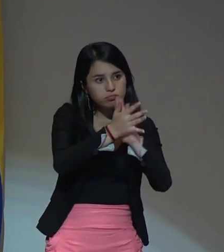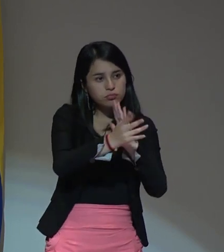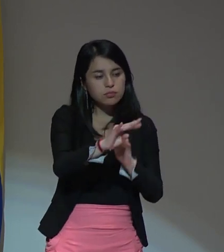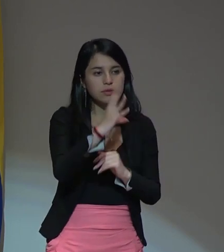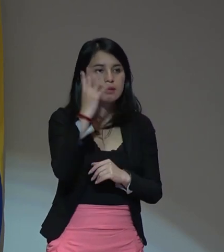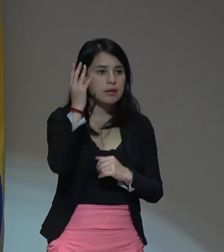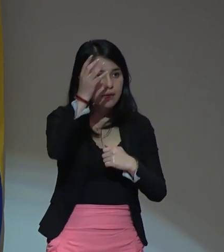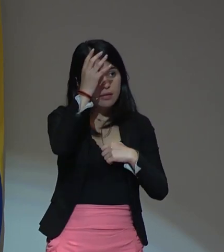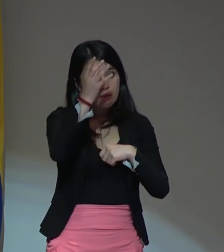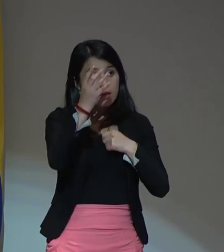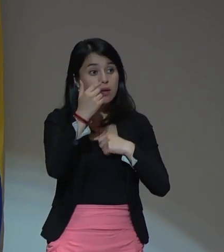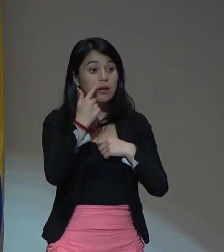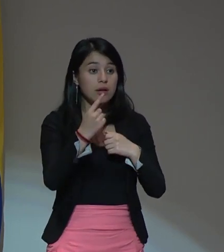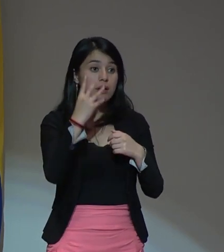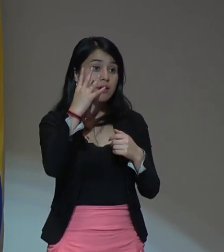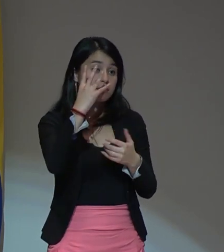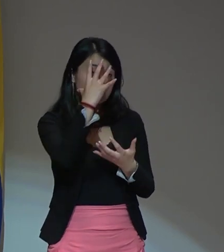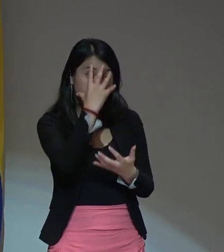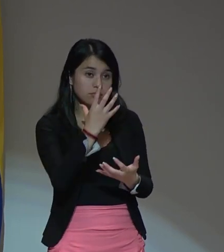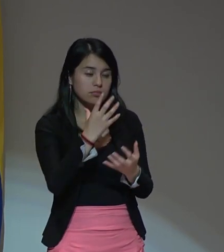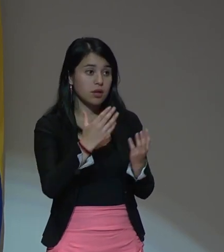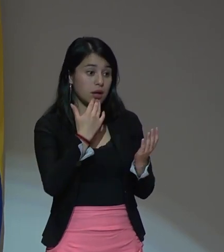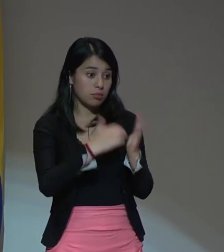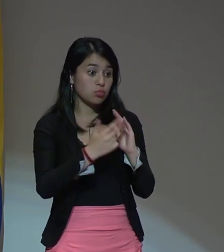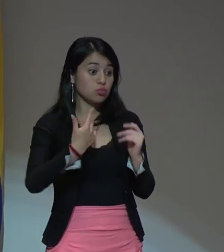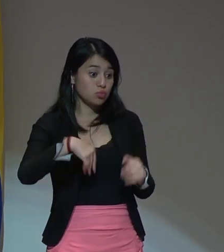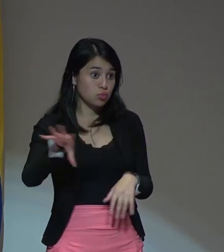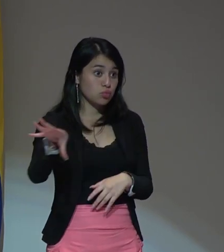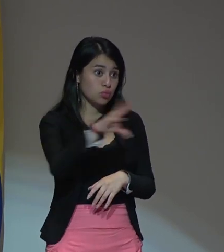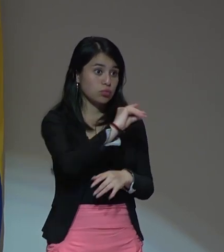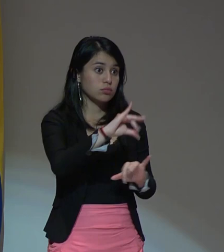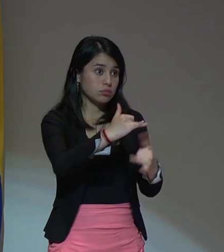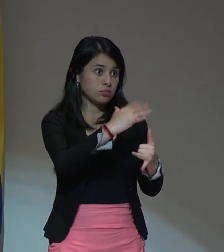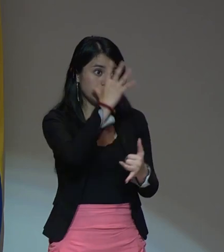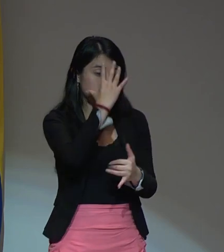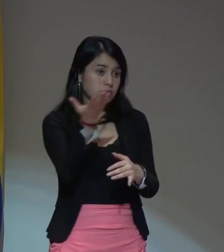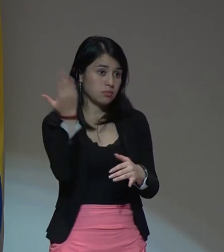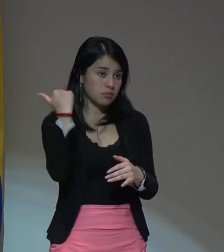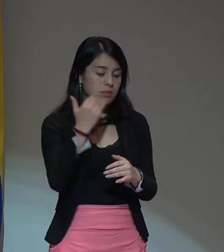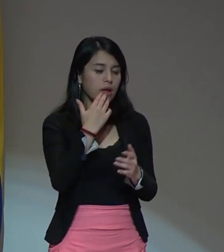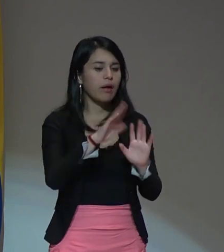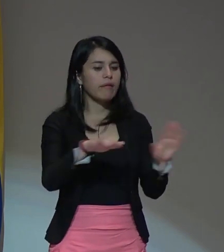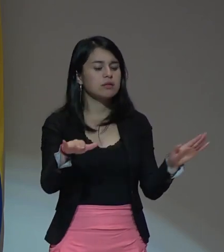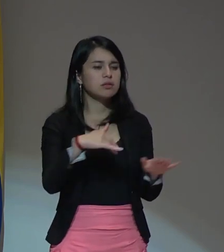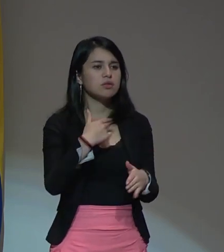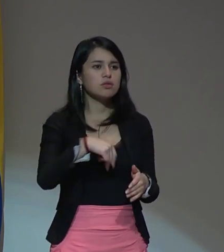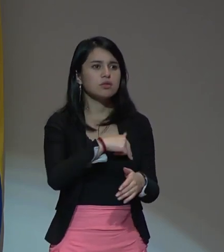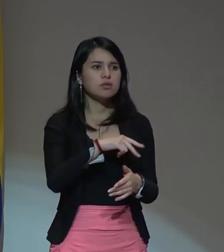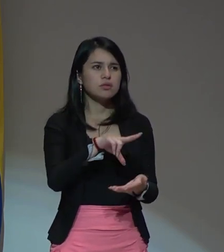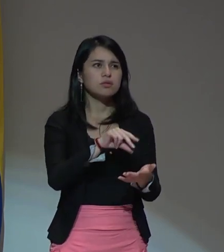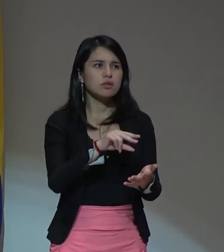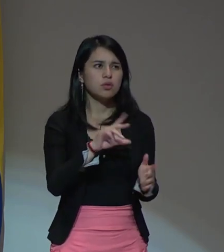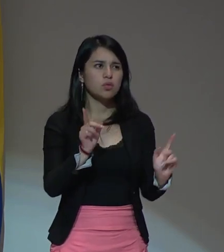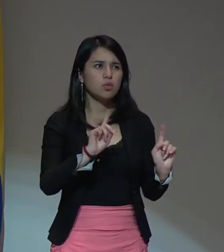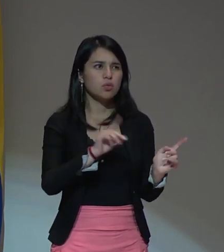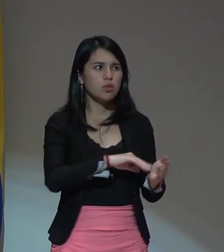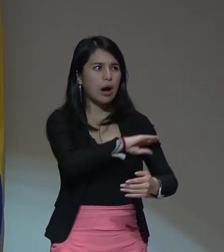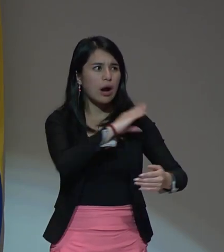todos lo hemos vivido y eso hace que uno a veces no tiene la valentía.